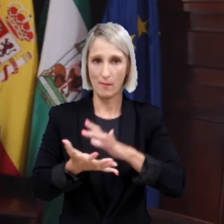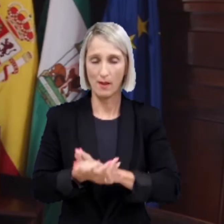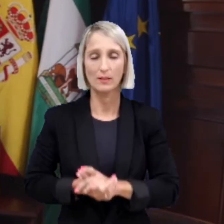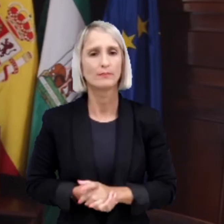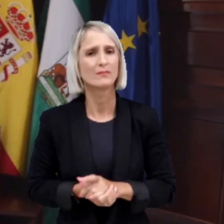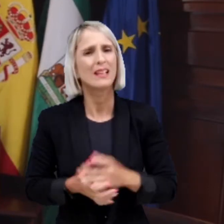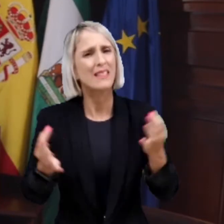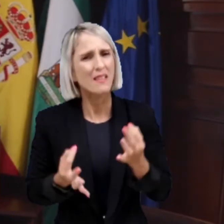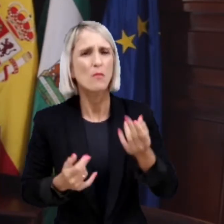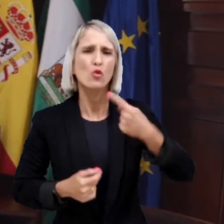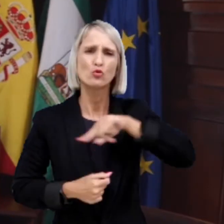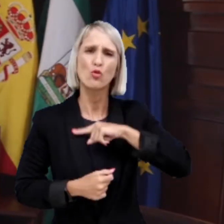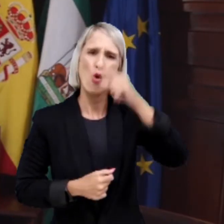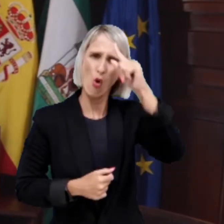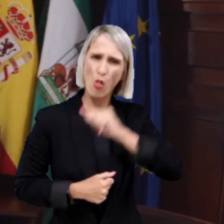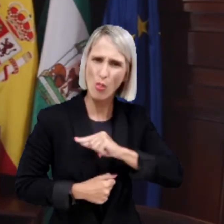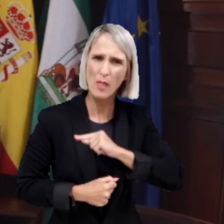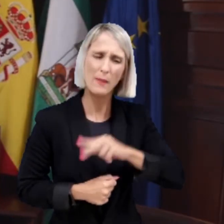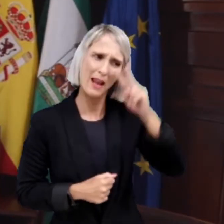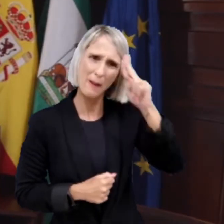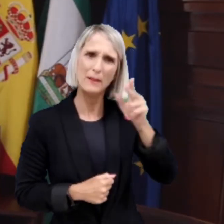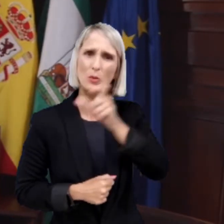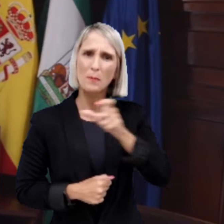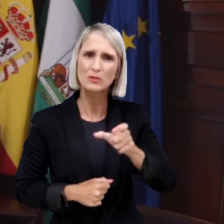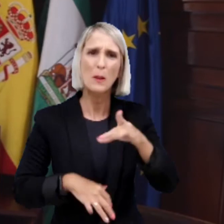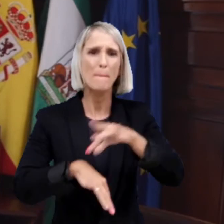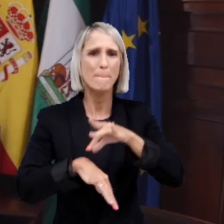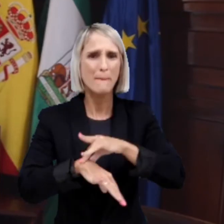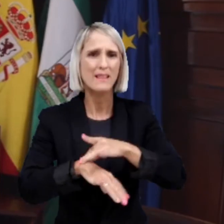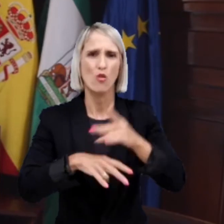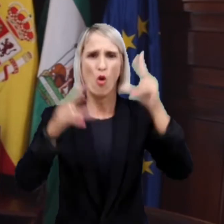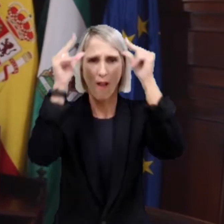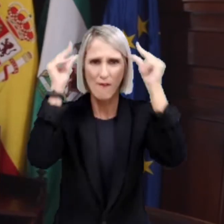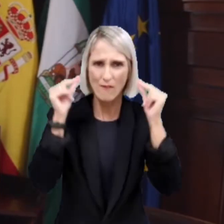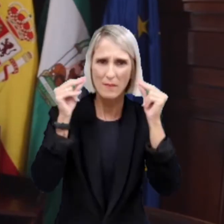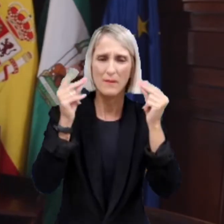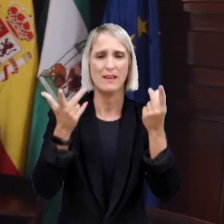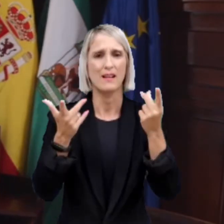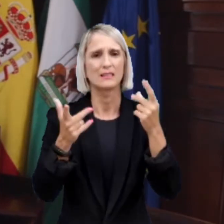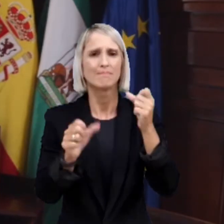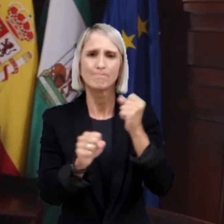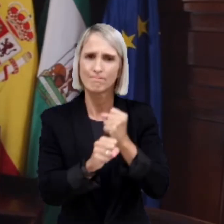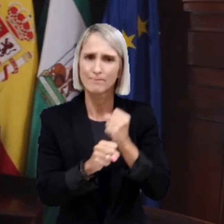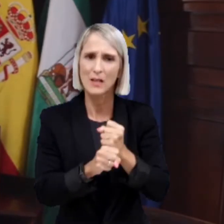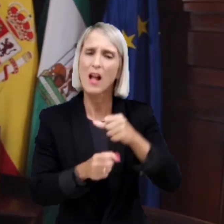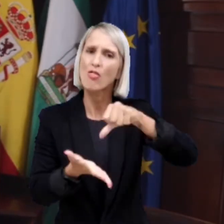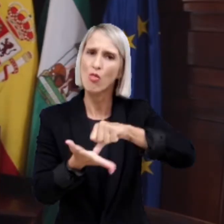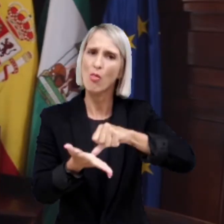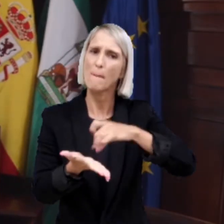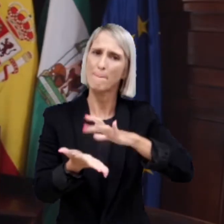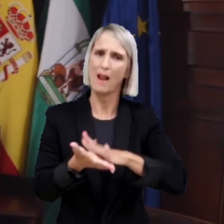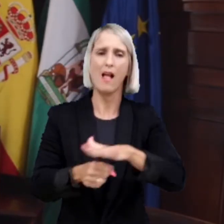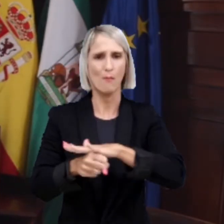ser solidarios con el personal sanitario. Lo he dicho muchas veces, es una obligación ética que tenemos todos los malagueños, malagueñas en relación